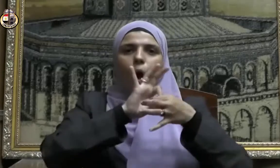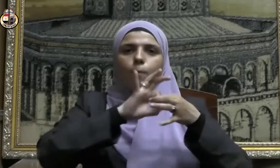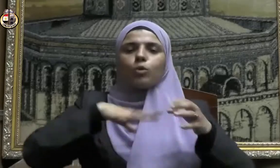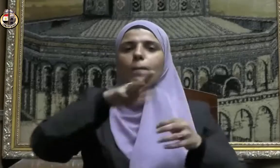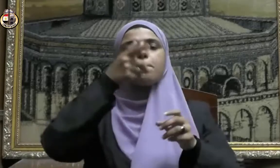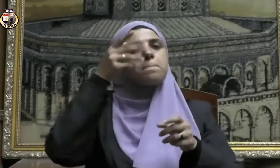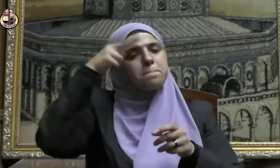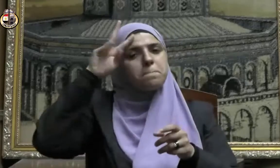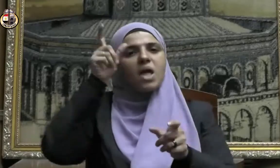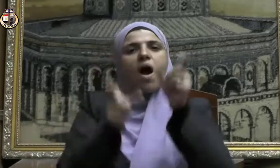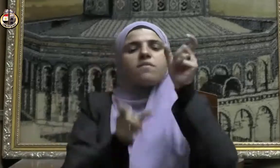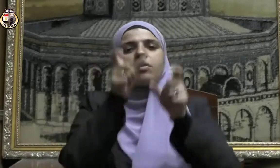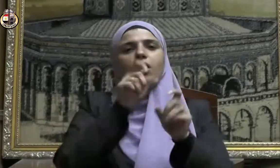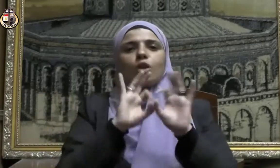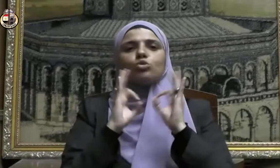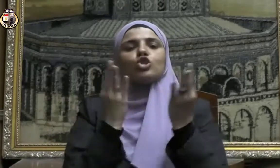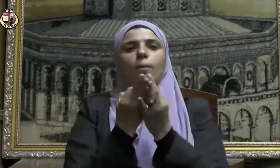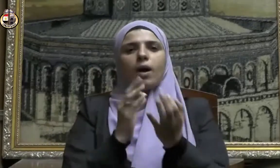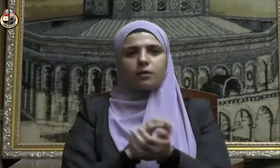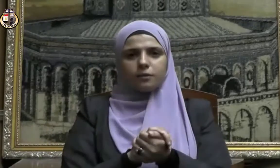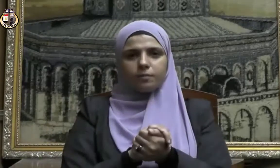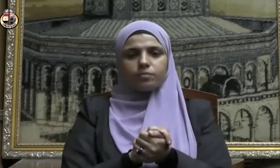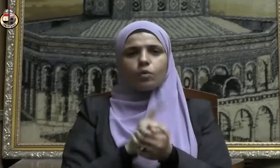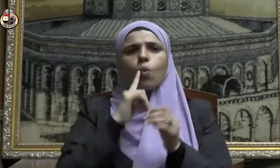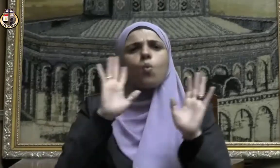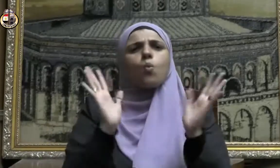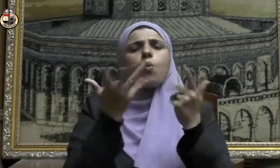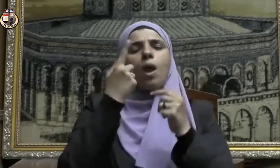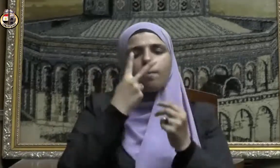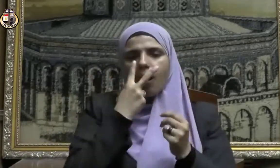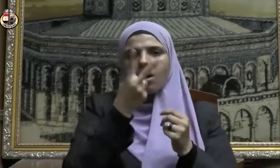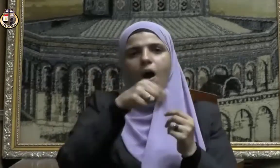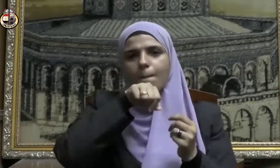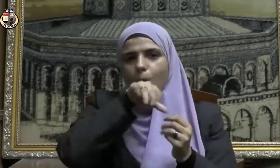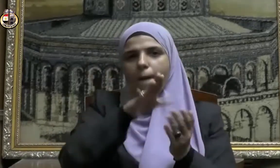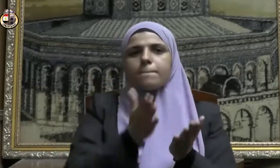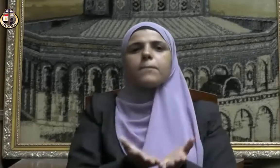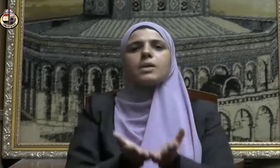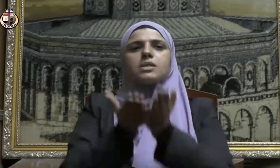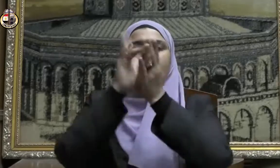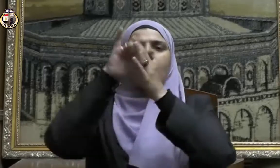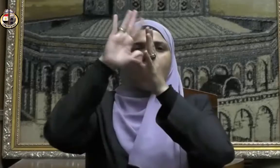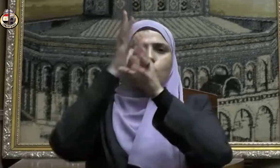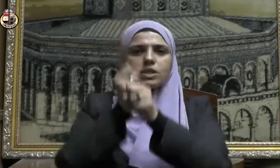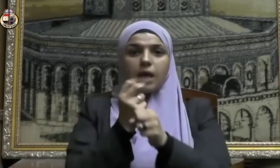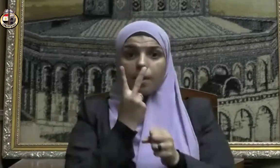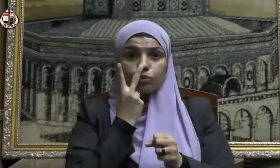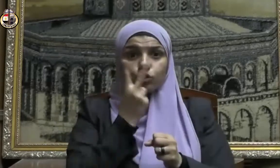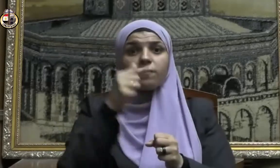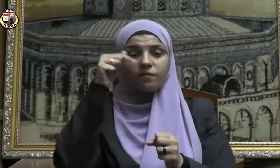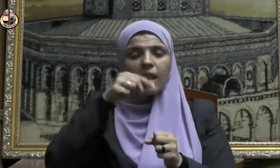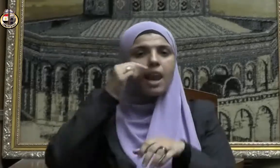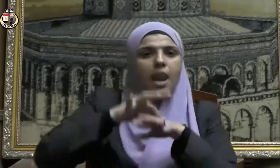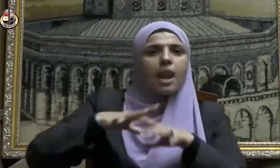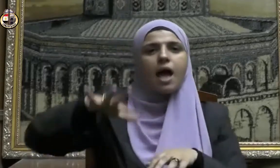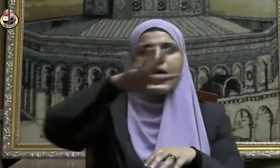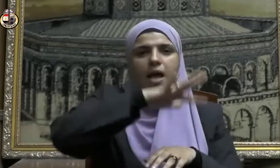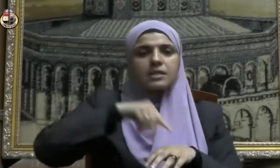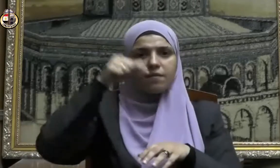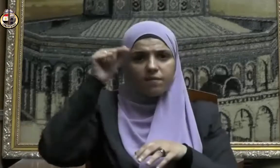بين أفراد المجتمع ولما رأى النبي صلى الله عليه وسلم بالناس فاقة